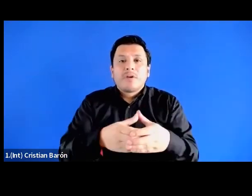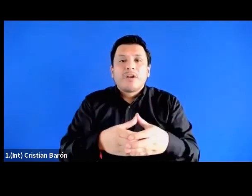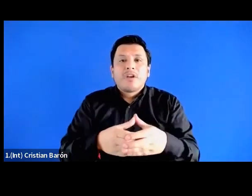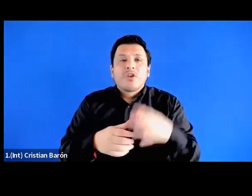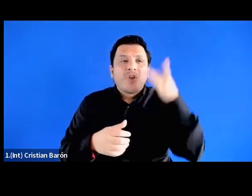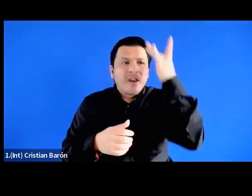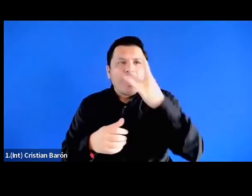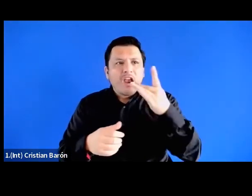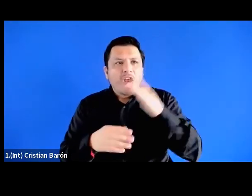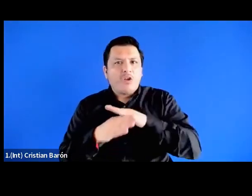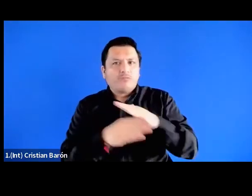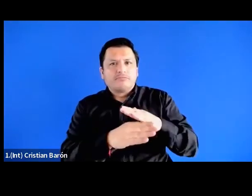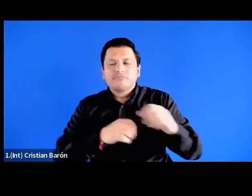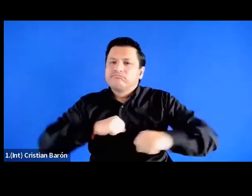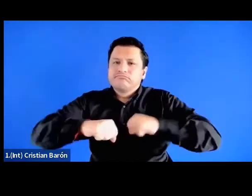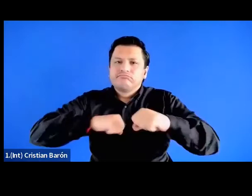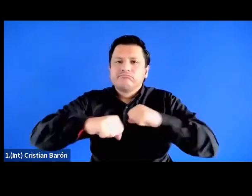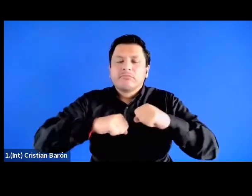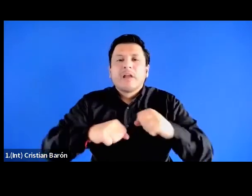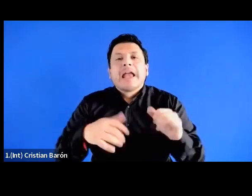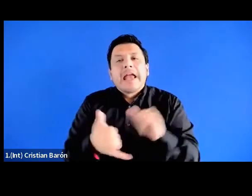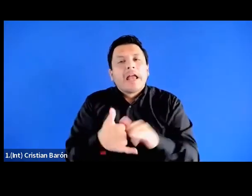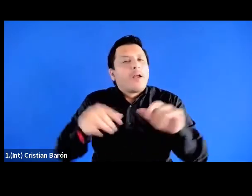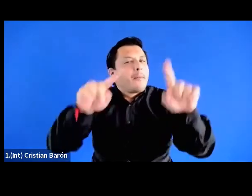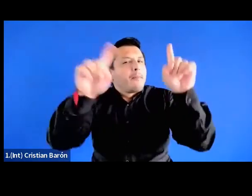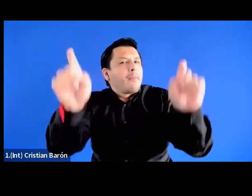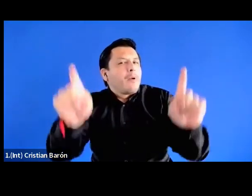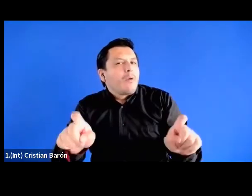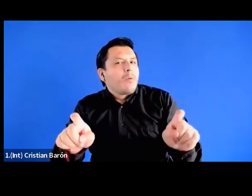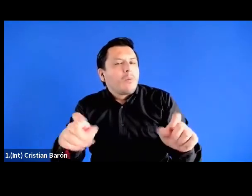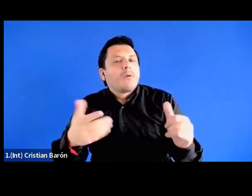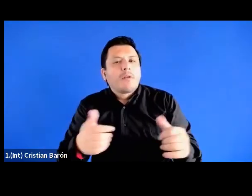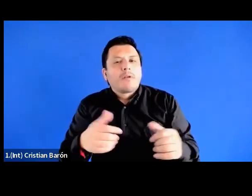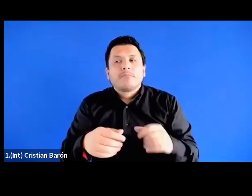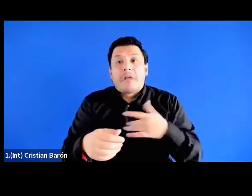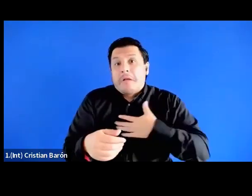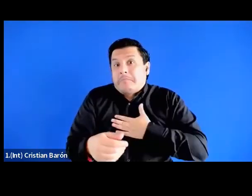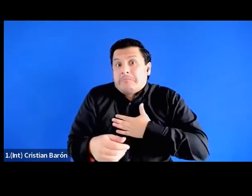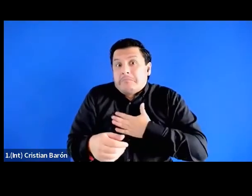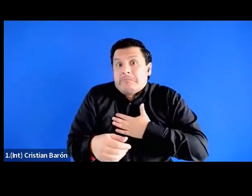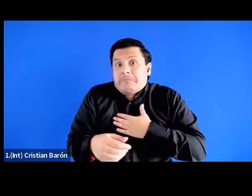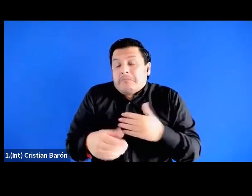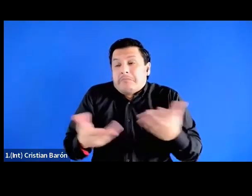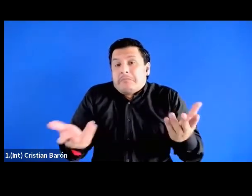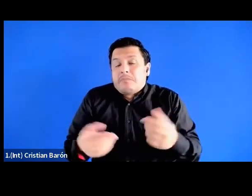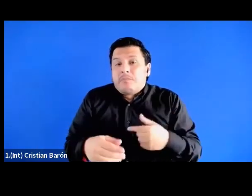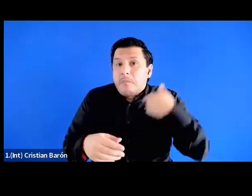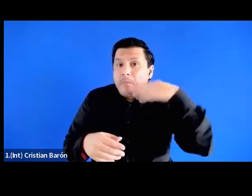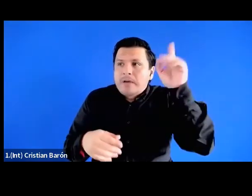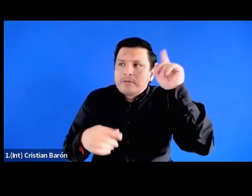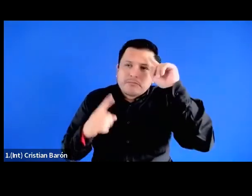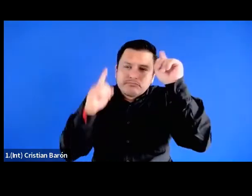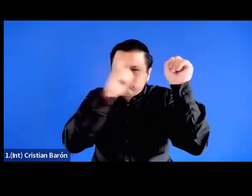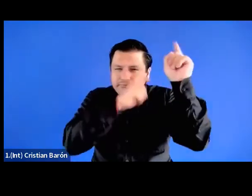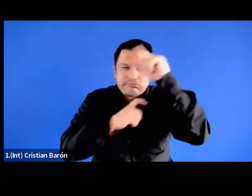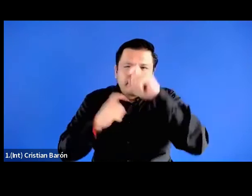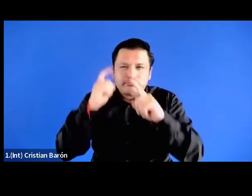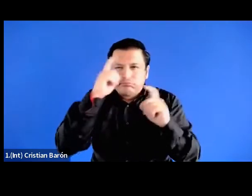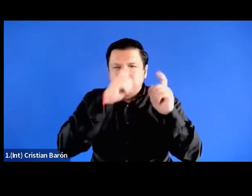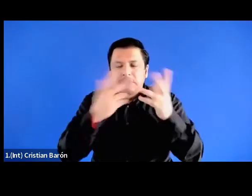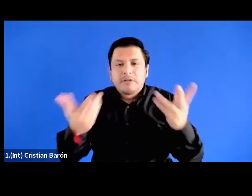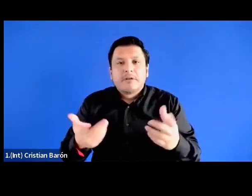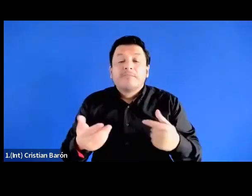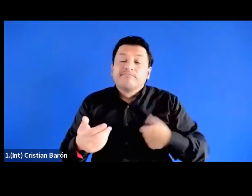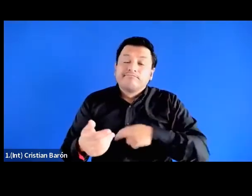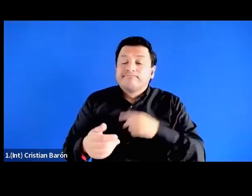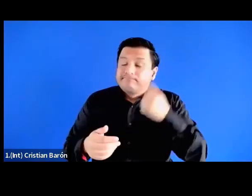pero que son preguntas que nos tienen que dejar o sea a mí particularmente me dejó mucho pensando ¿no? pero